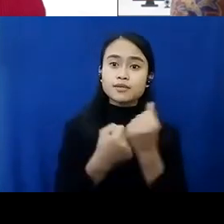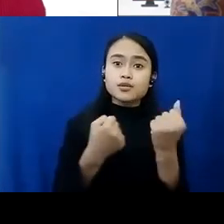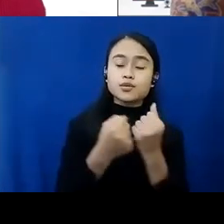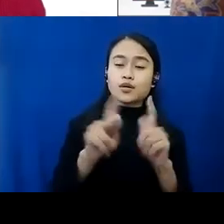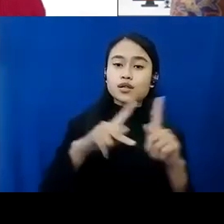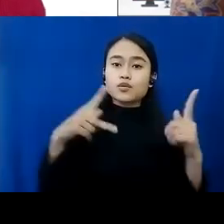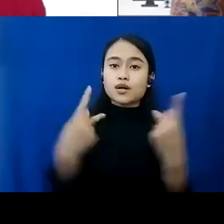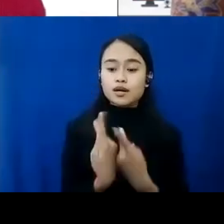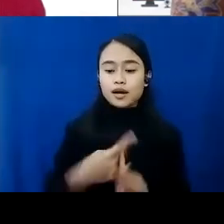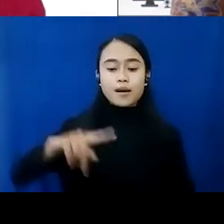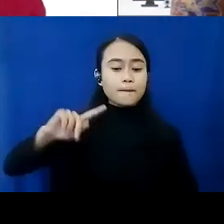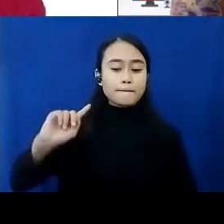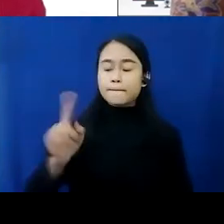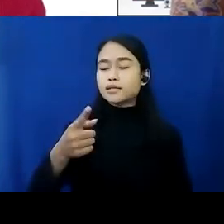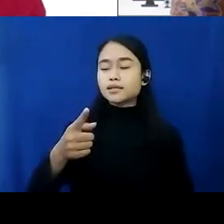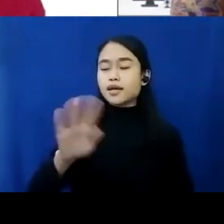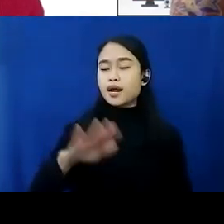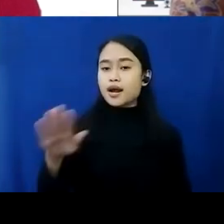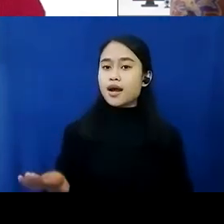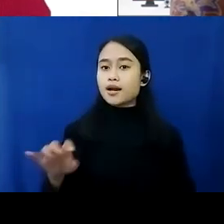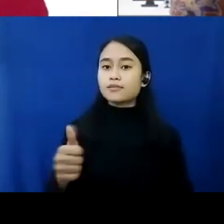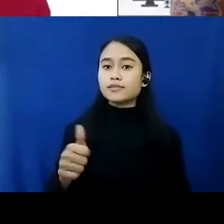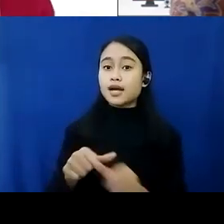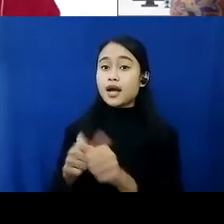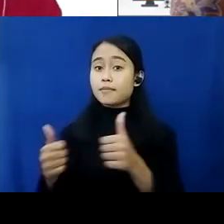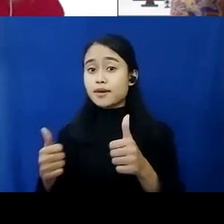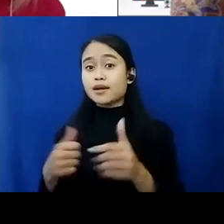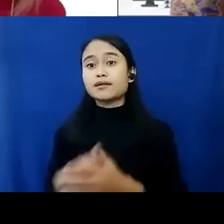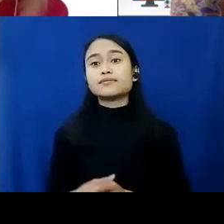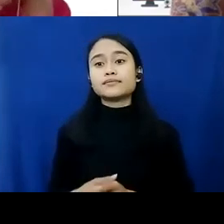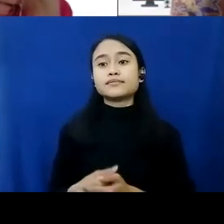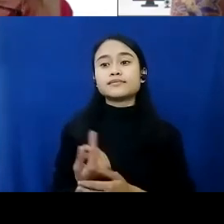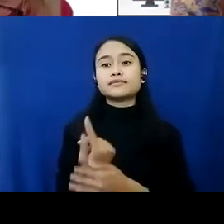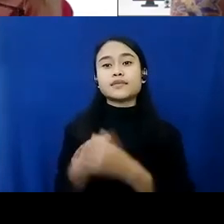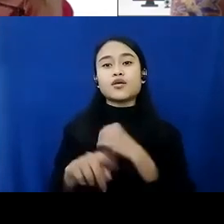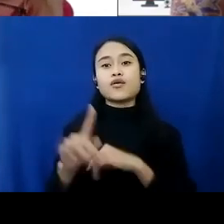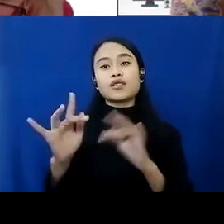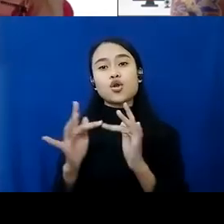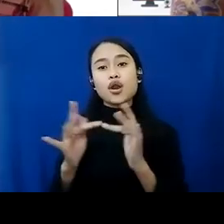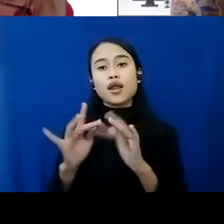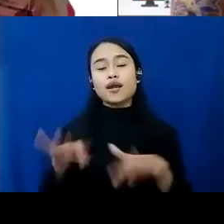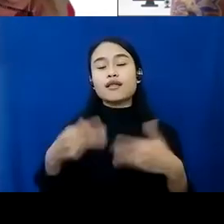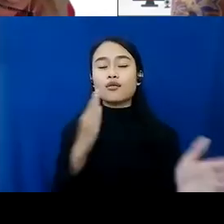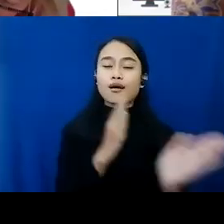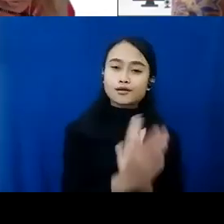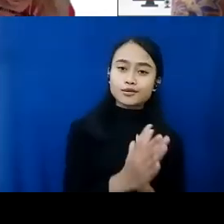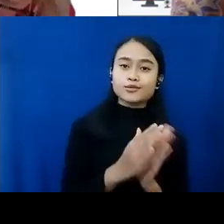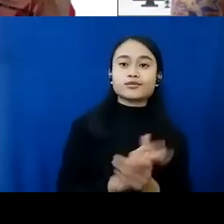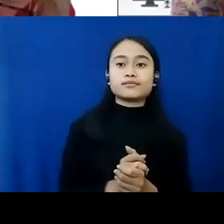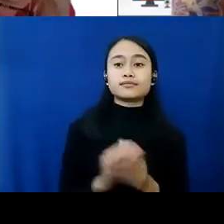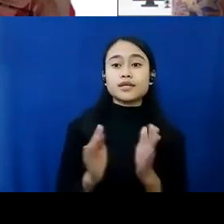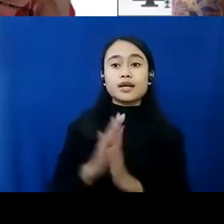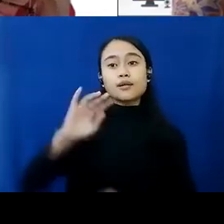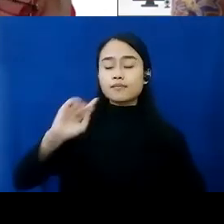anak-anak bisa aman secara online maupun offline, dan memastikan